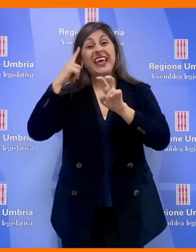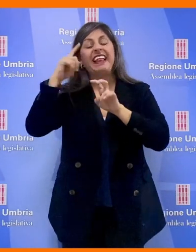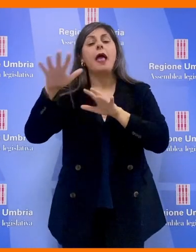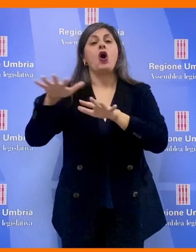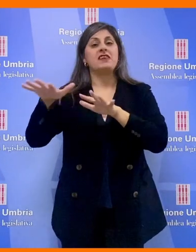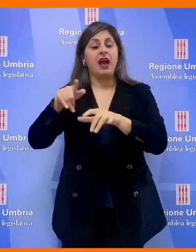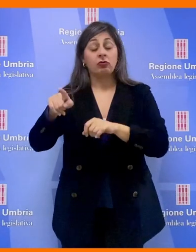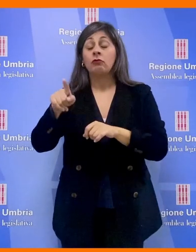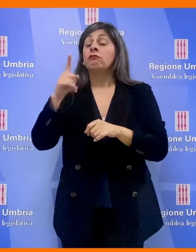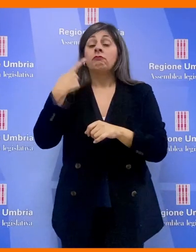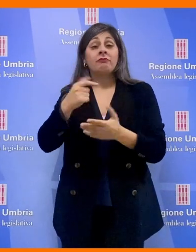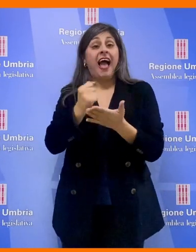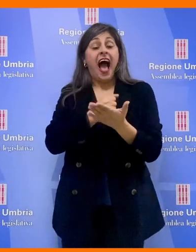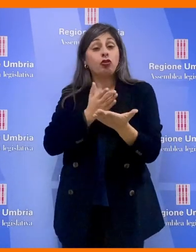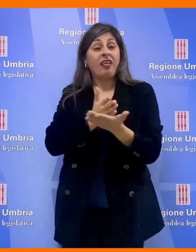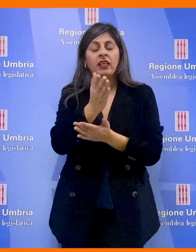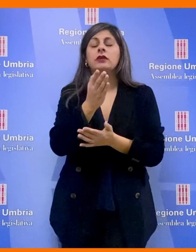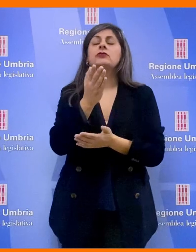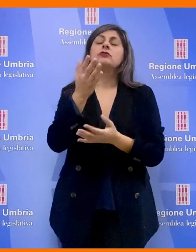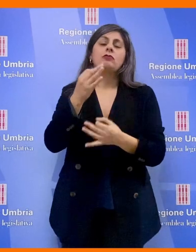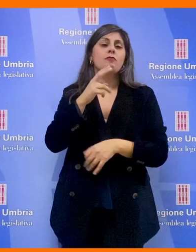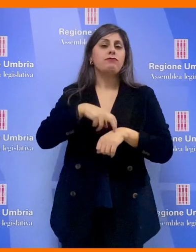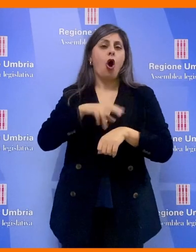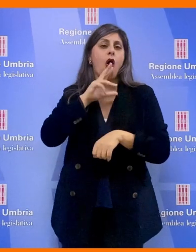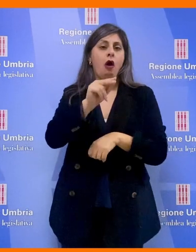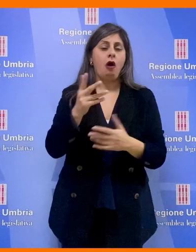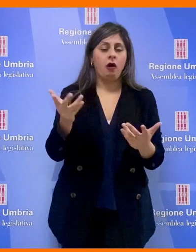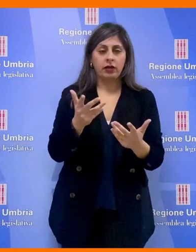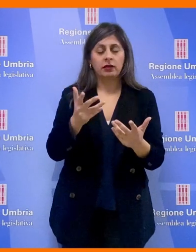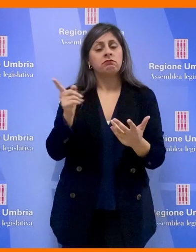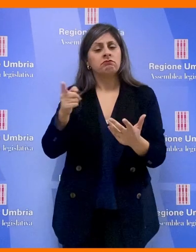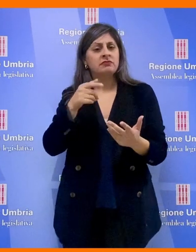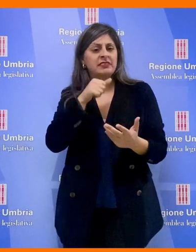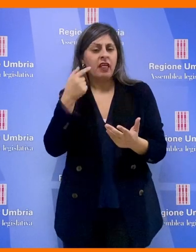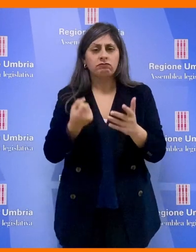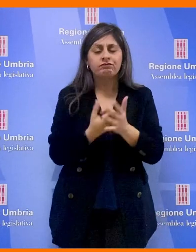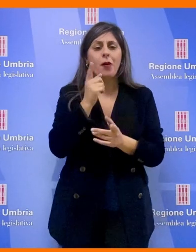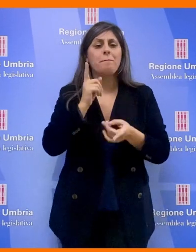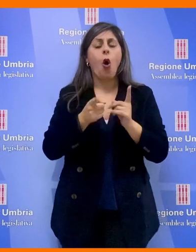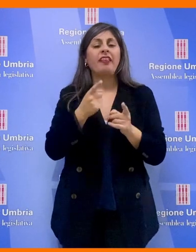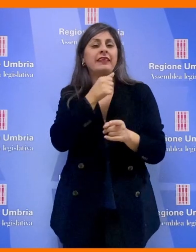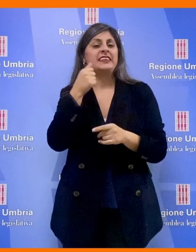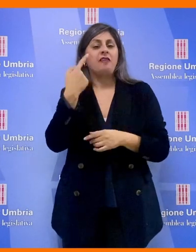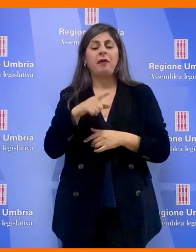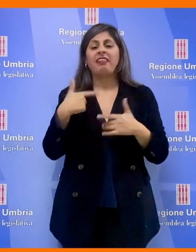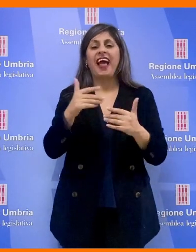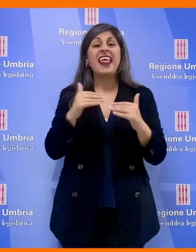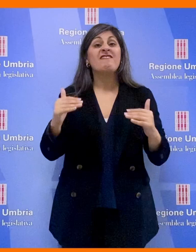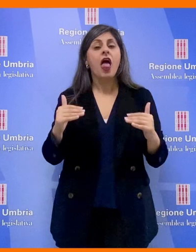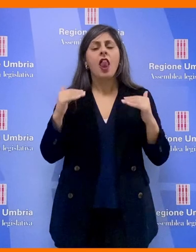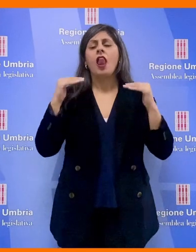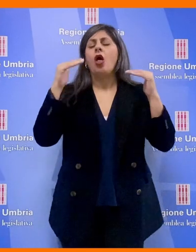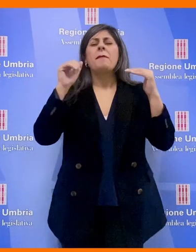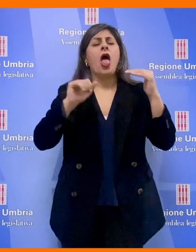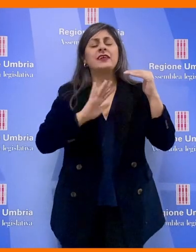indirizzo, Bori ha chiarito che esso mira tra l'altro ad attivare interventi e politiche utili a garantire i più alti livelli possibili di diritto allo